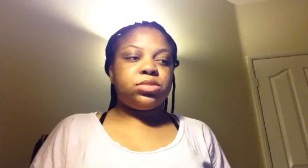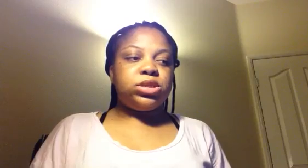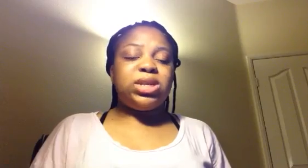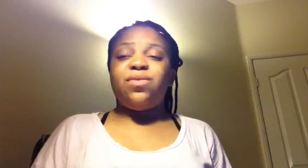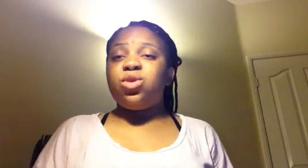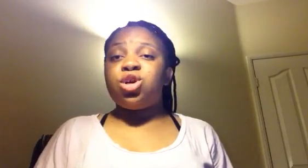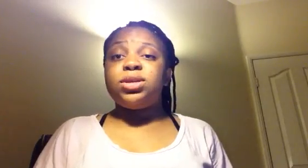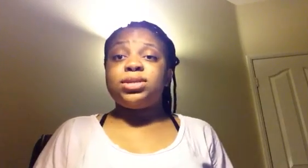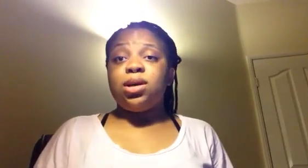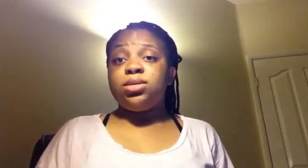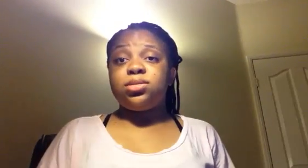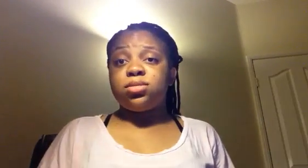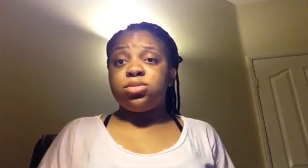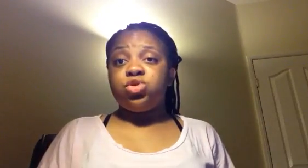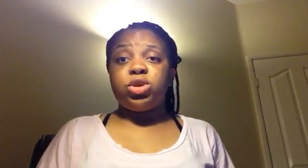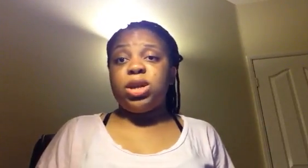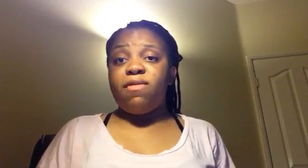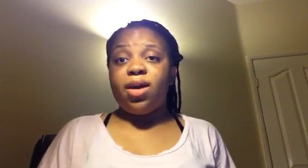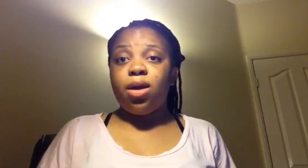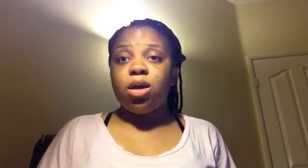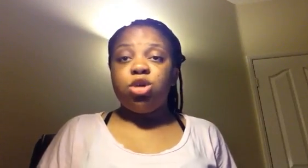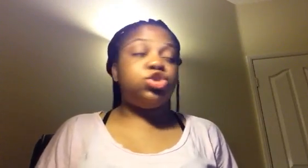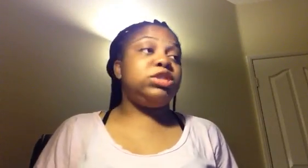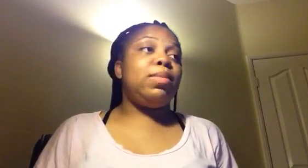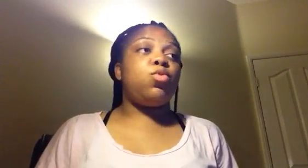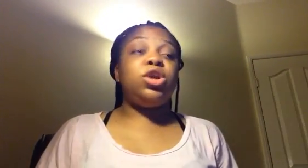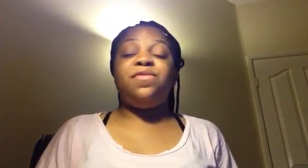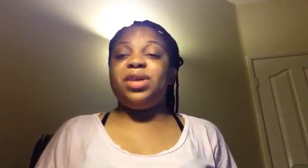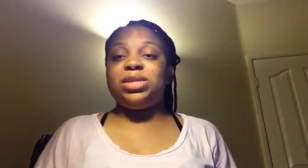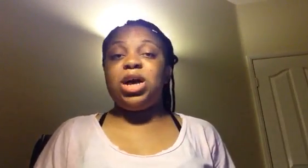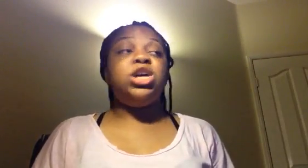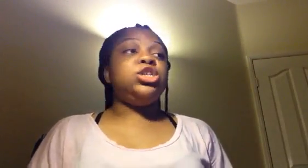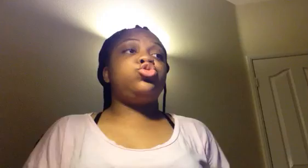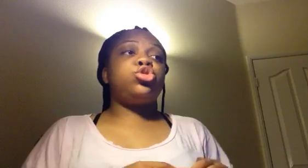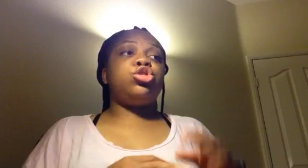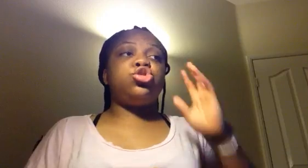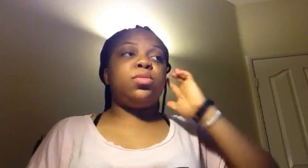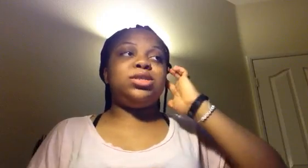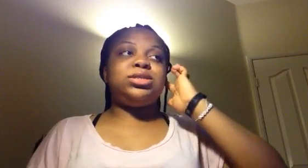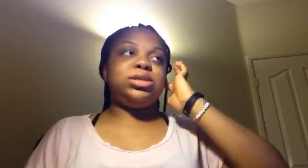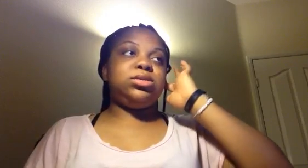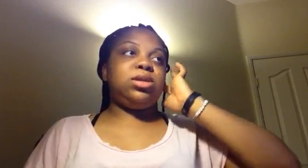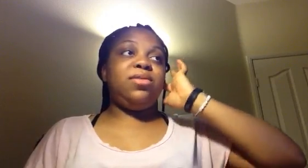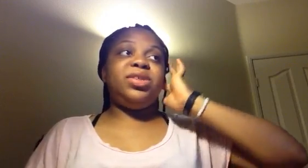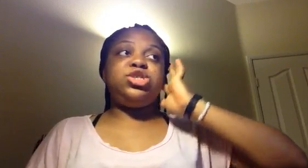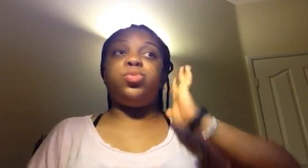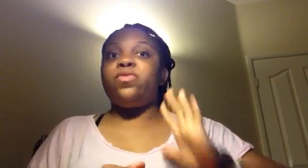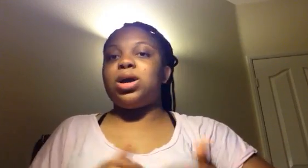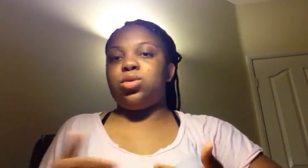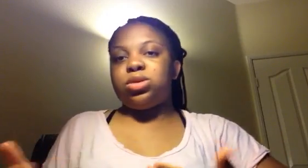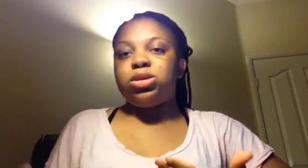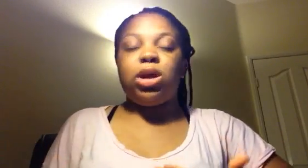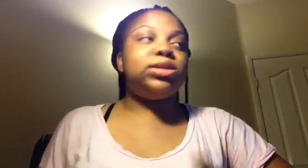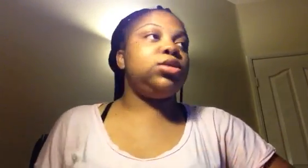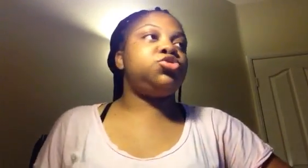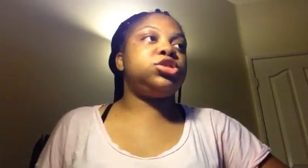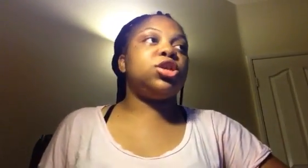Ça n fait aucun sens ce qu'il a fait. Je ne sais pas pourquoi il a fait ça. Tout ce que je demande,'est... En fait, si je pouvais rencontrer les enfants,'était